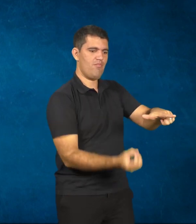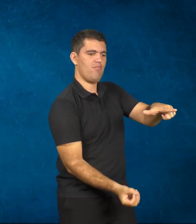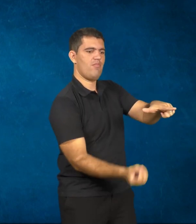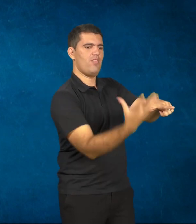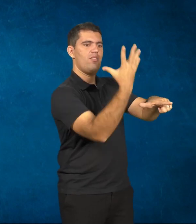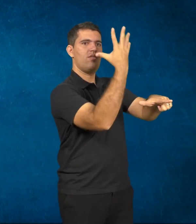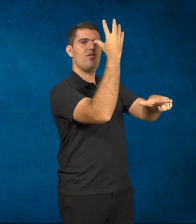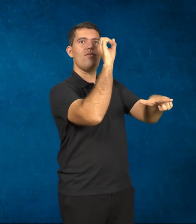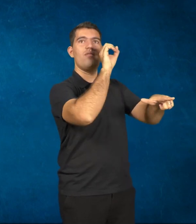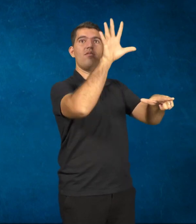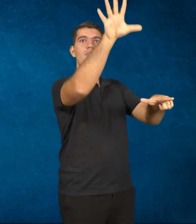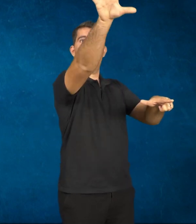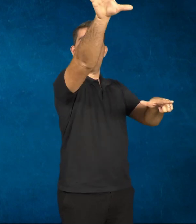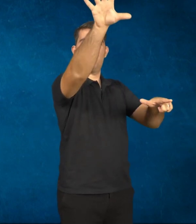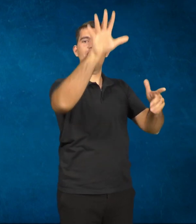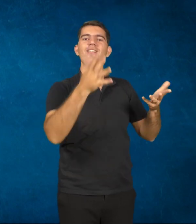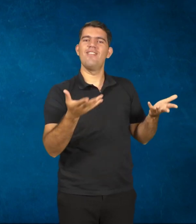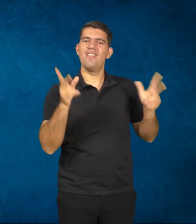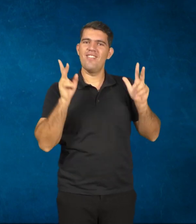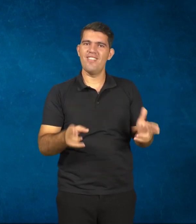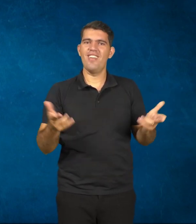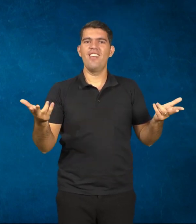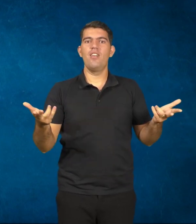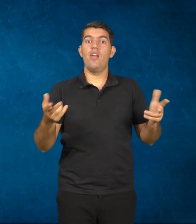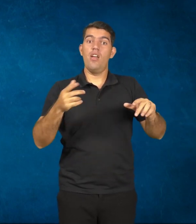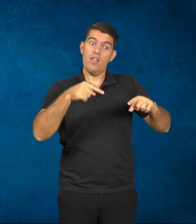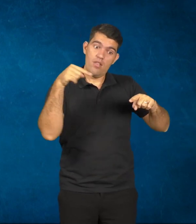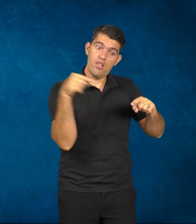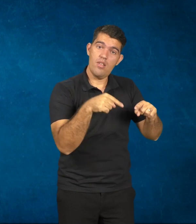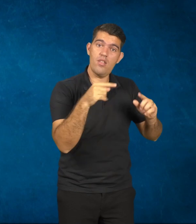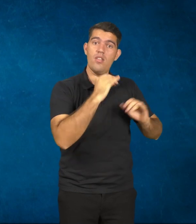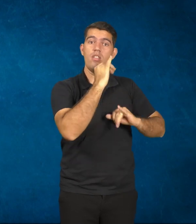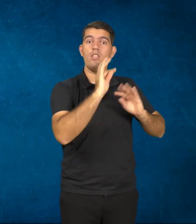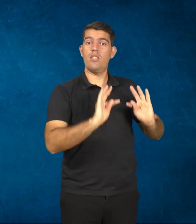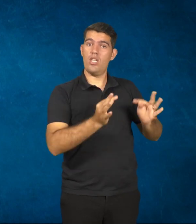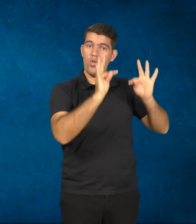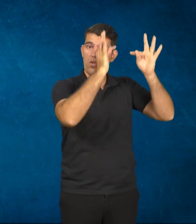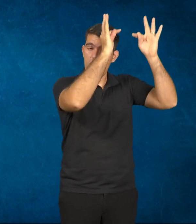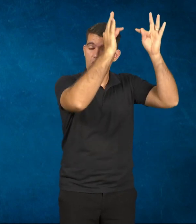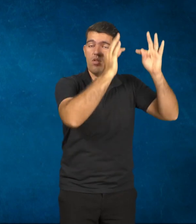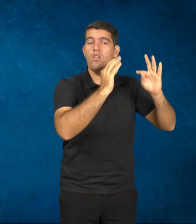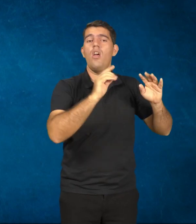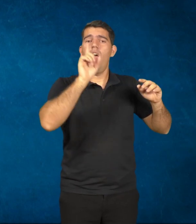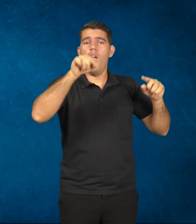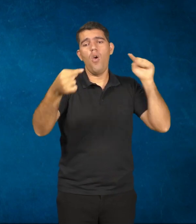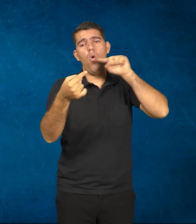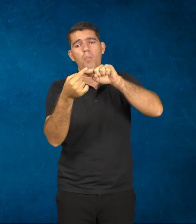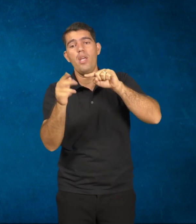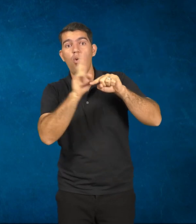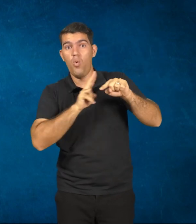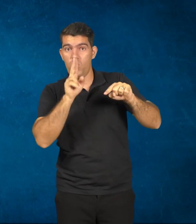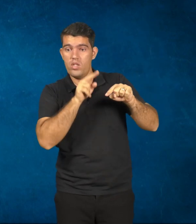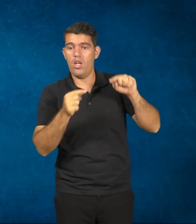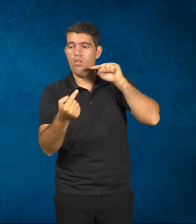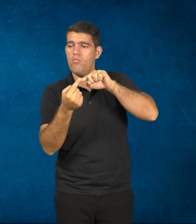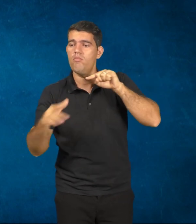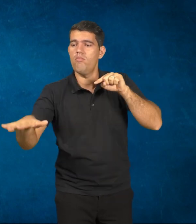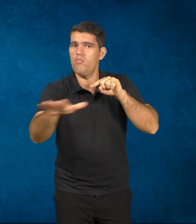tecnologia uma ferramenta que tem que ser utilizada de forma adequada. No caso, a internet, o smartphone,